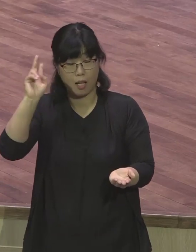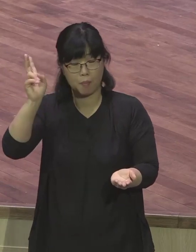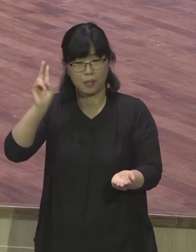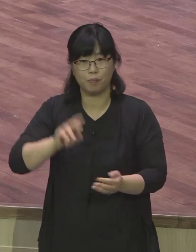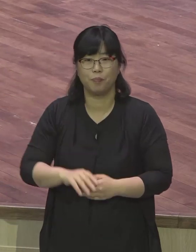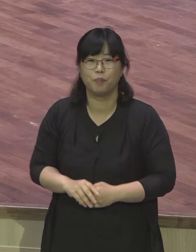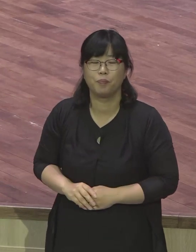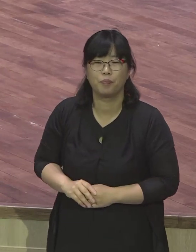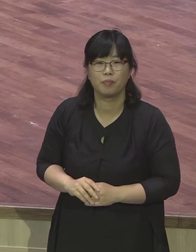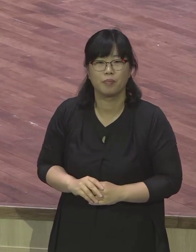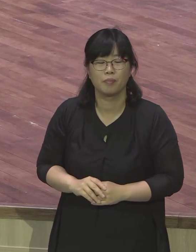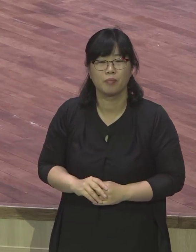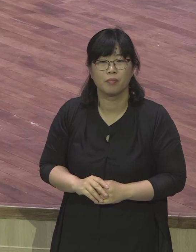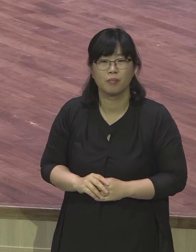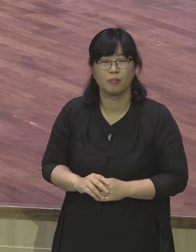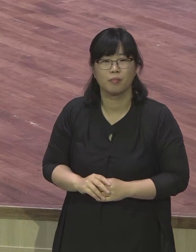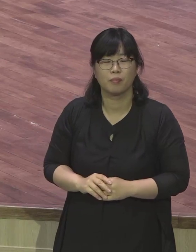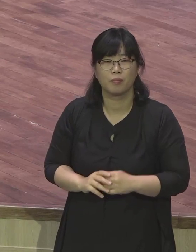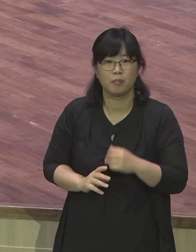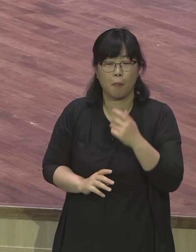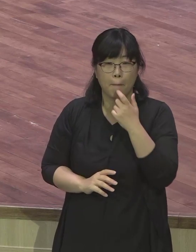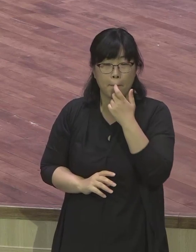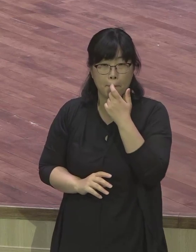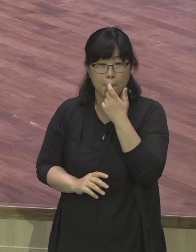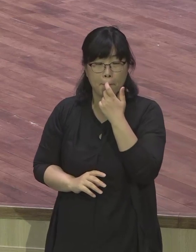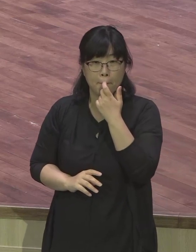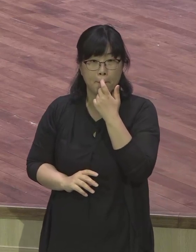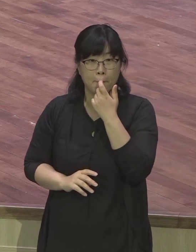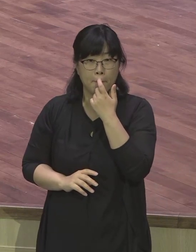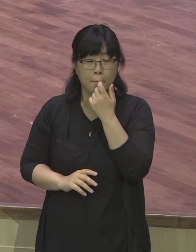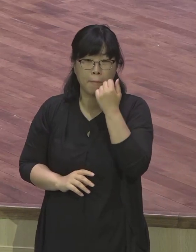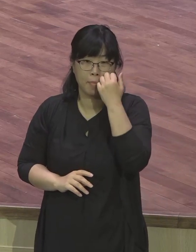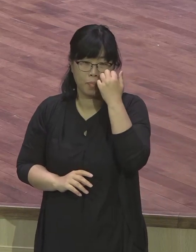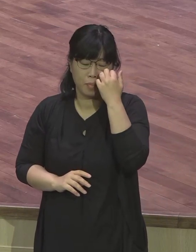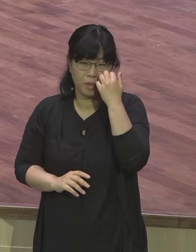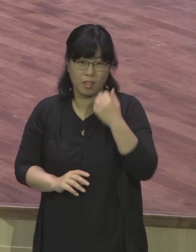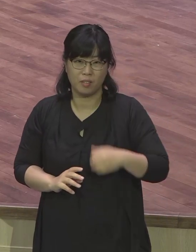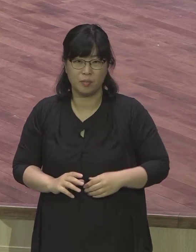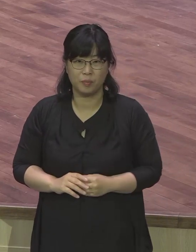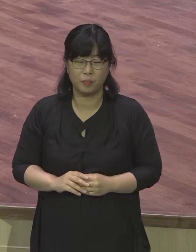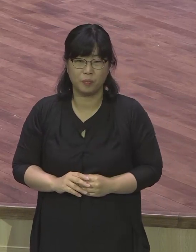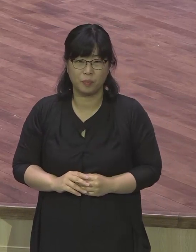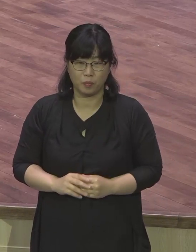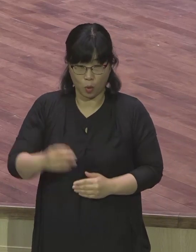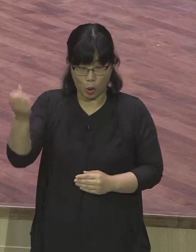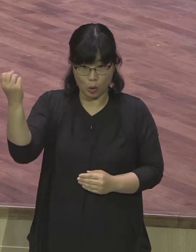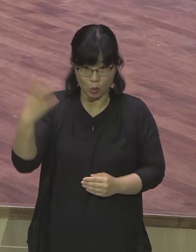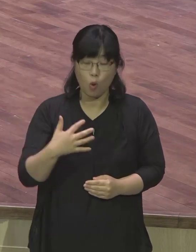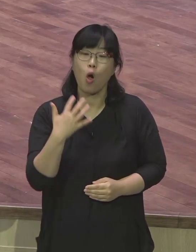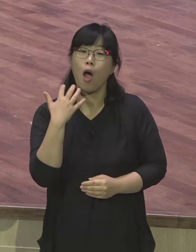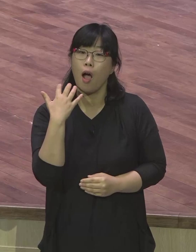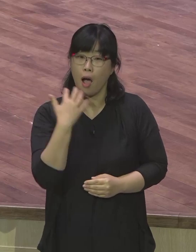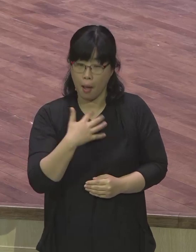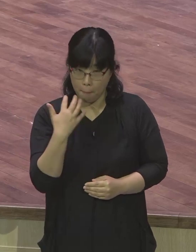베드로가 요엘서 2장 28절 말씀을 인용해서 설교를 했다는 것을 알고 있었을 것입니다